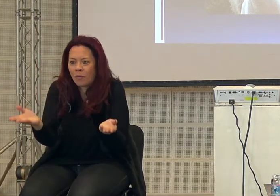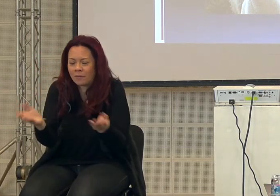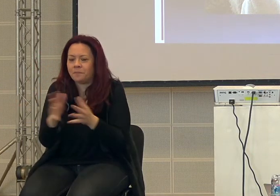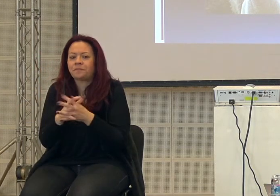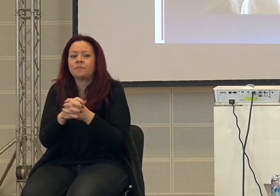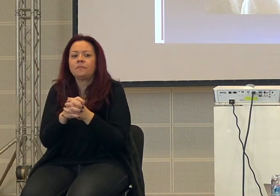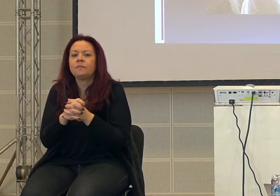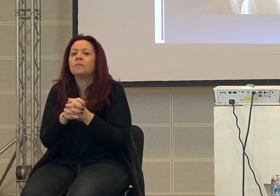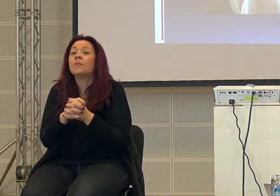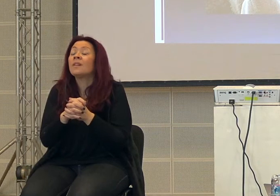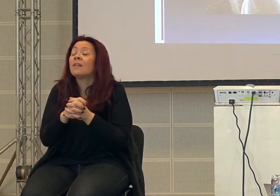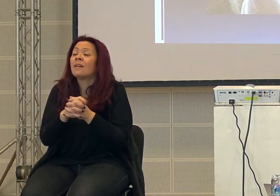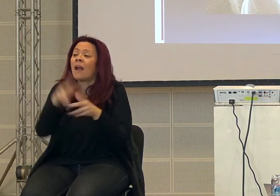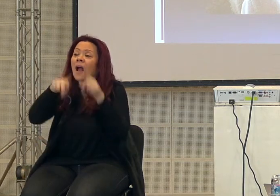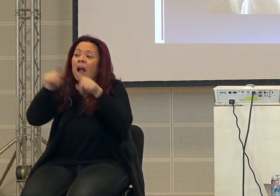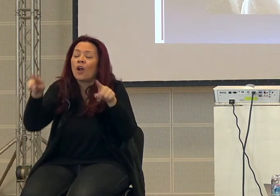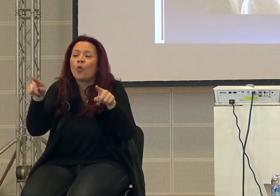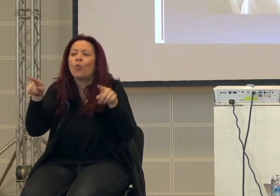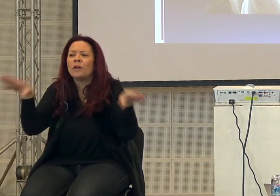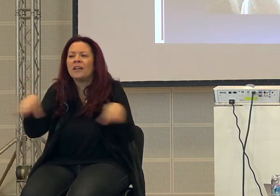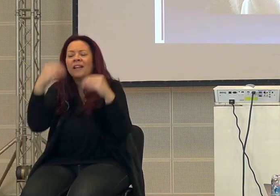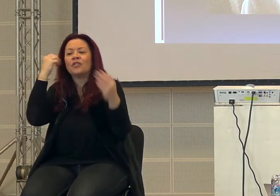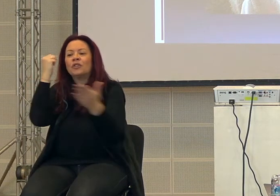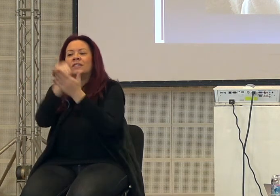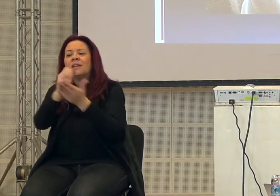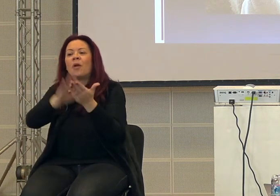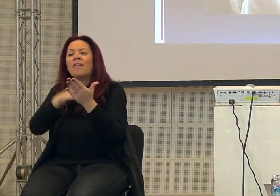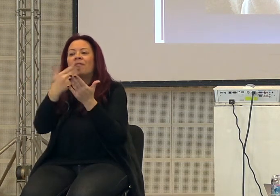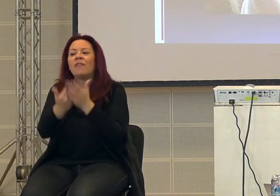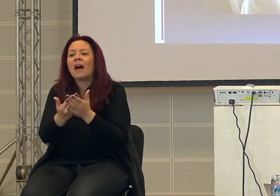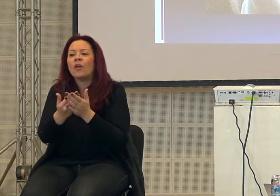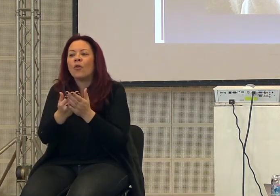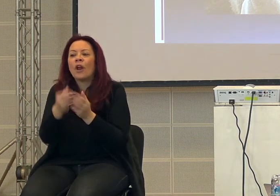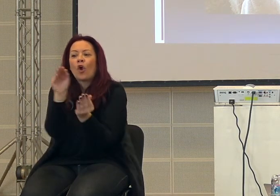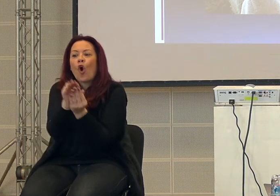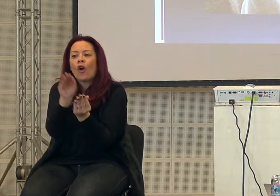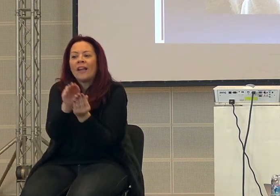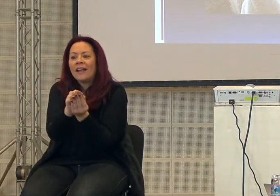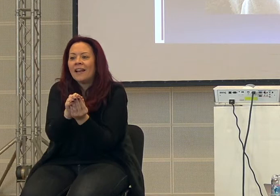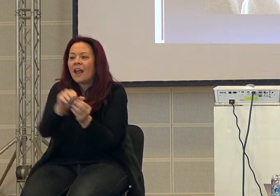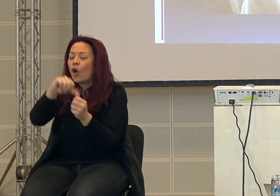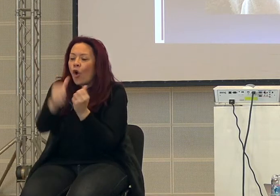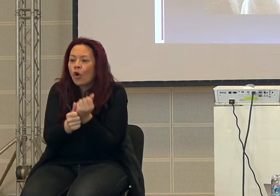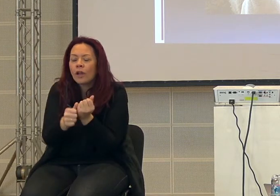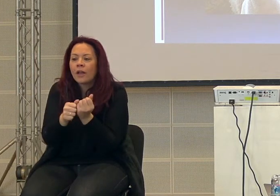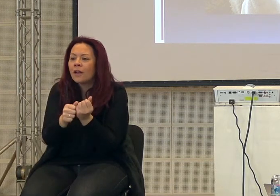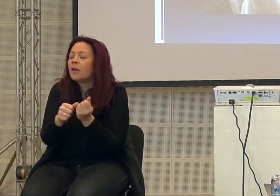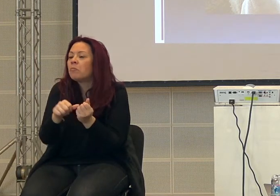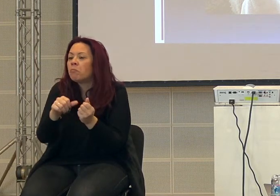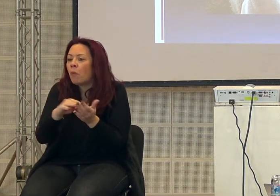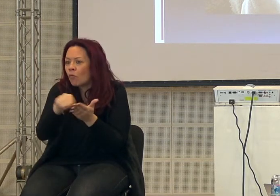Oppure alcuni dei primi simboli del valore erano le conchiglie, conchiglie vuote, anche quelle.